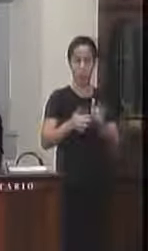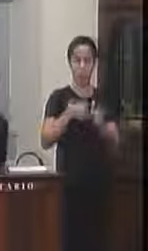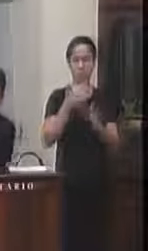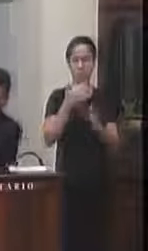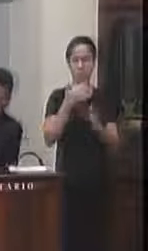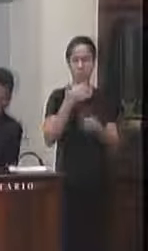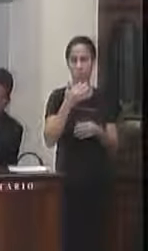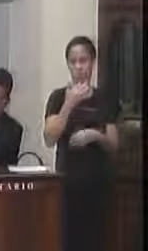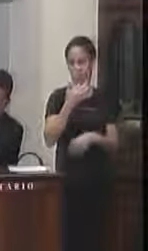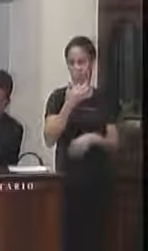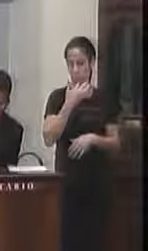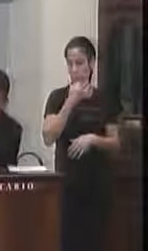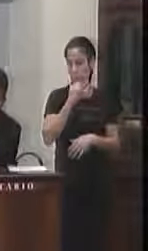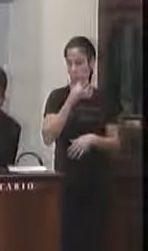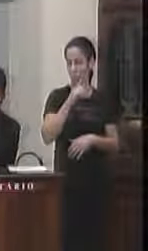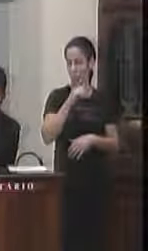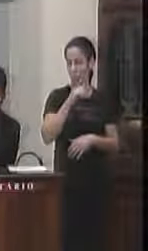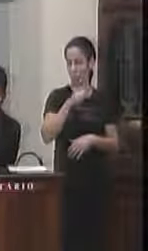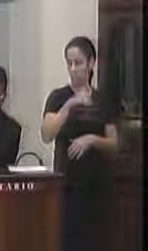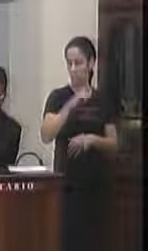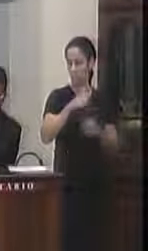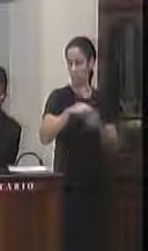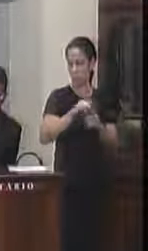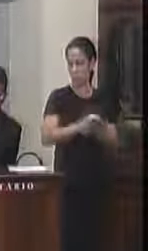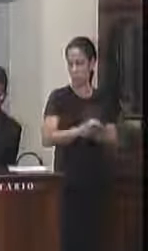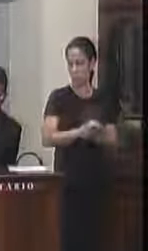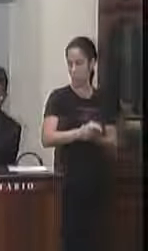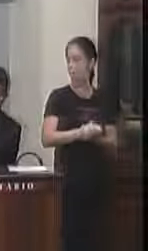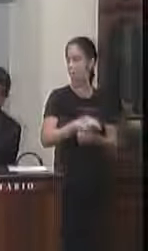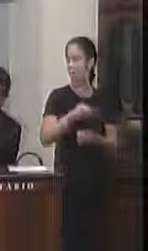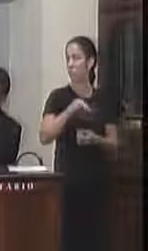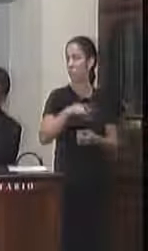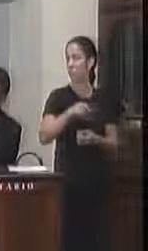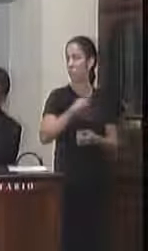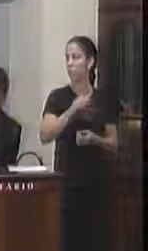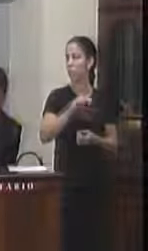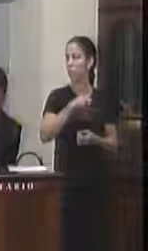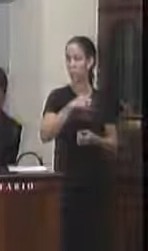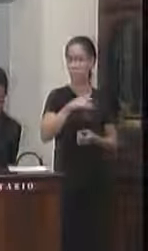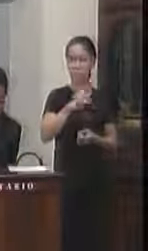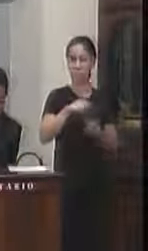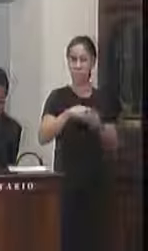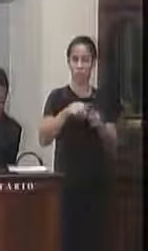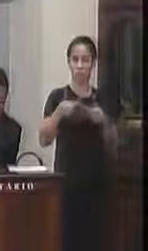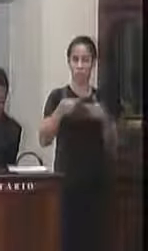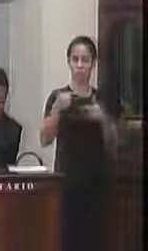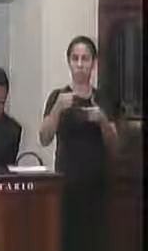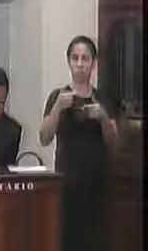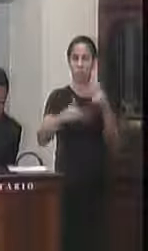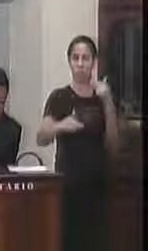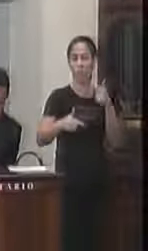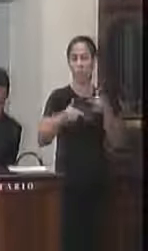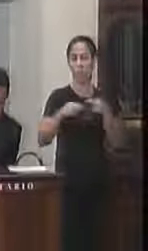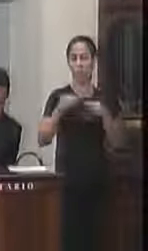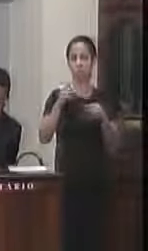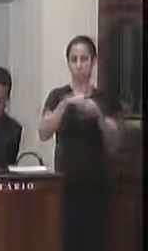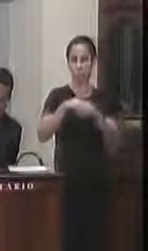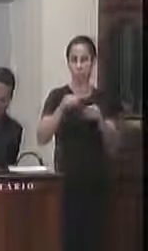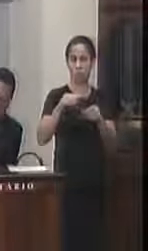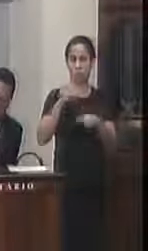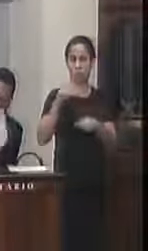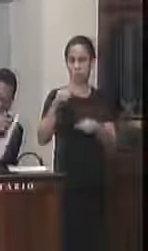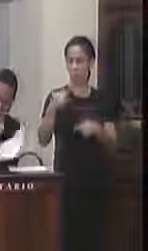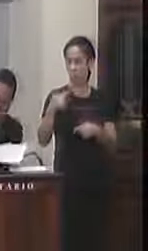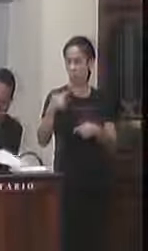cosplay com manifestação cultura popular segunda discussão e votação para o dia